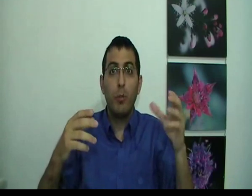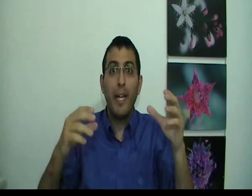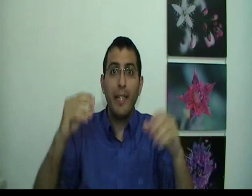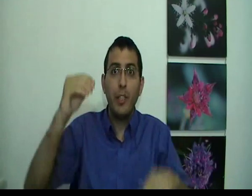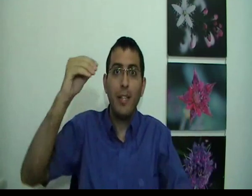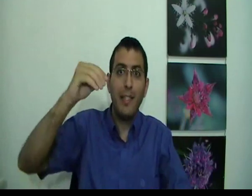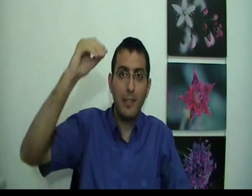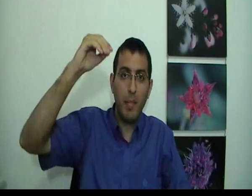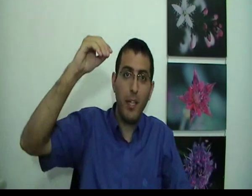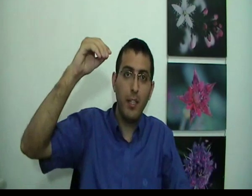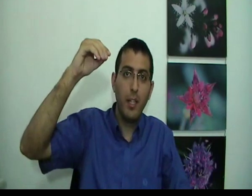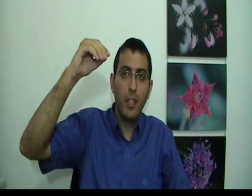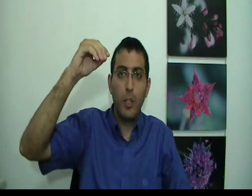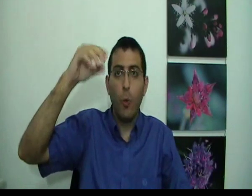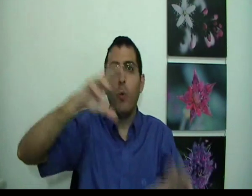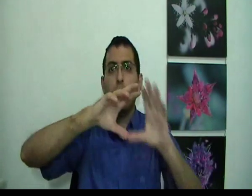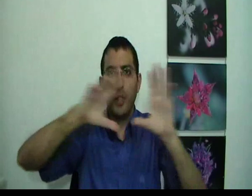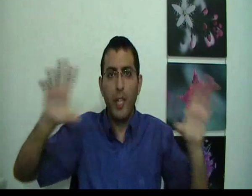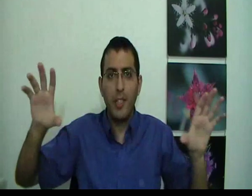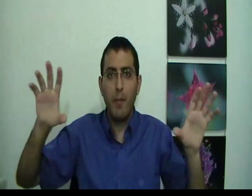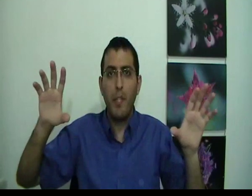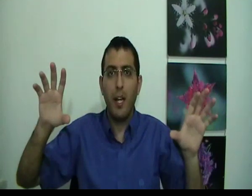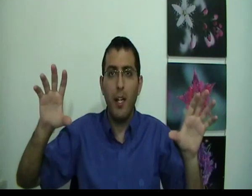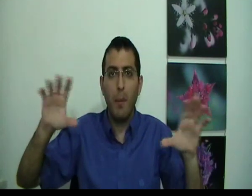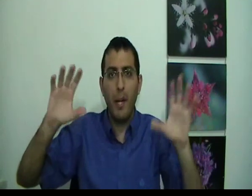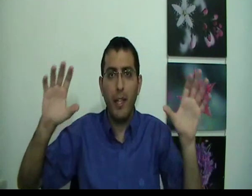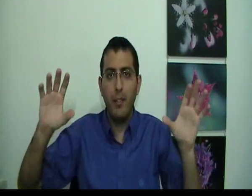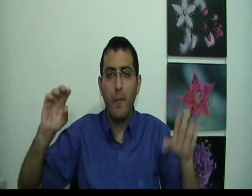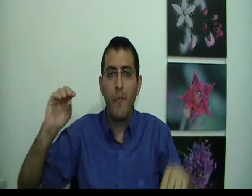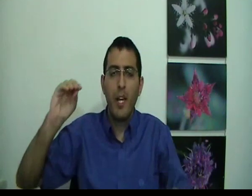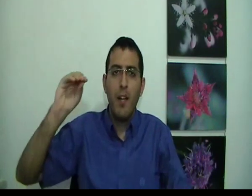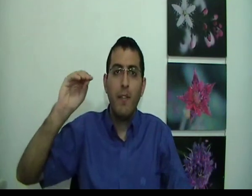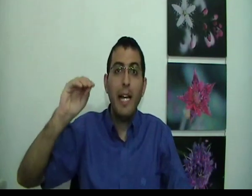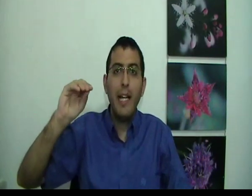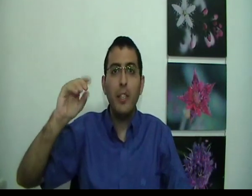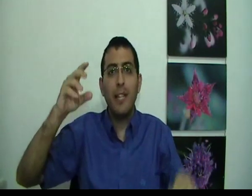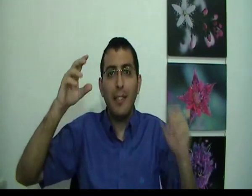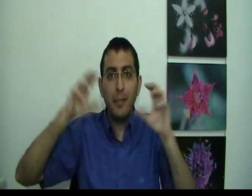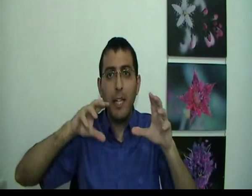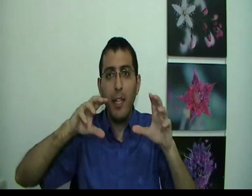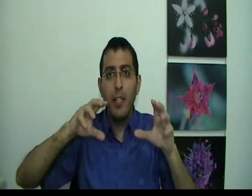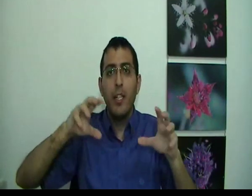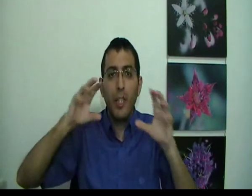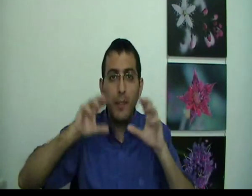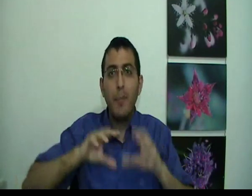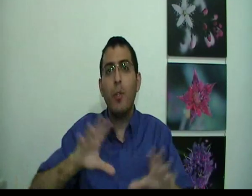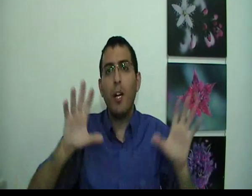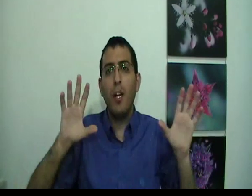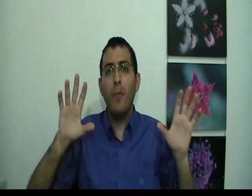אומרת יש את העצמי שהוא יושן עכשיו במיטה בבית ויש את העצמי שנמצא בתוך החלום